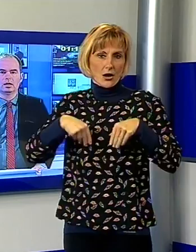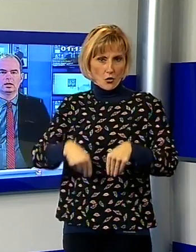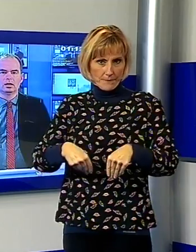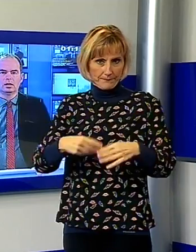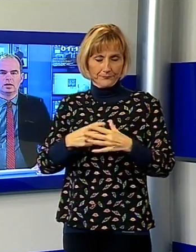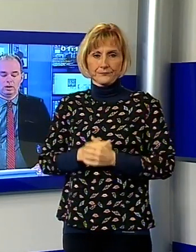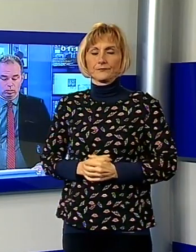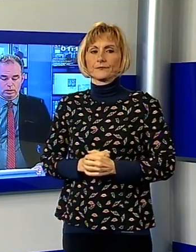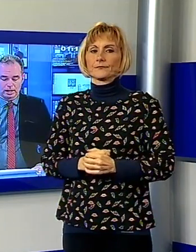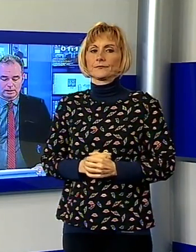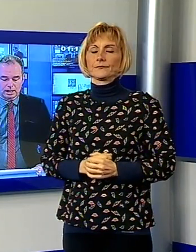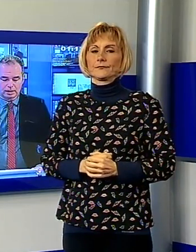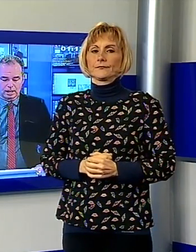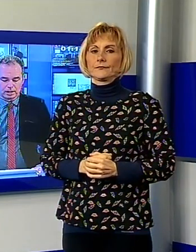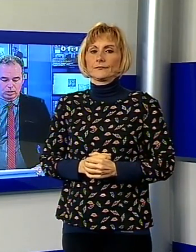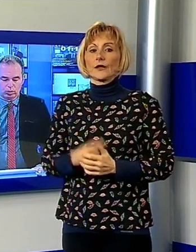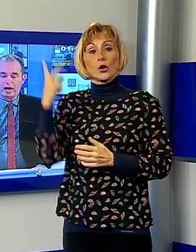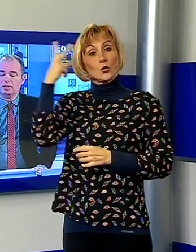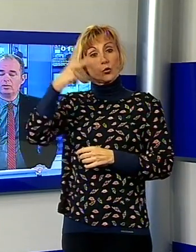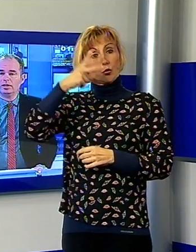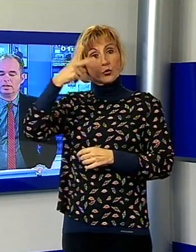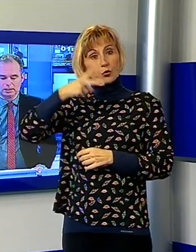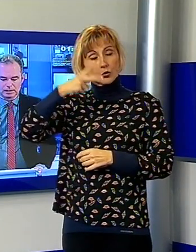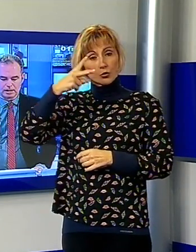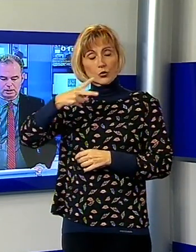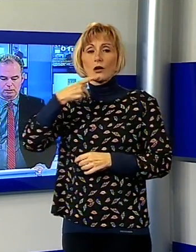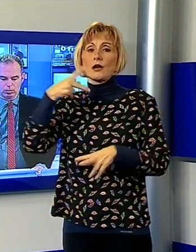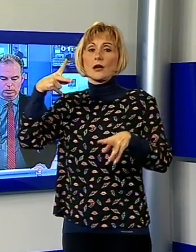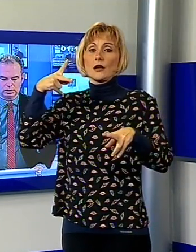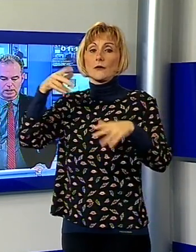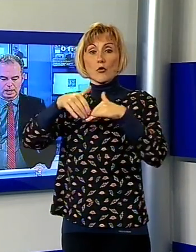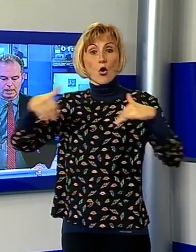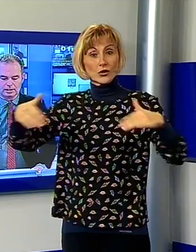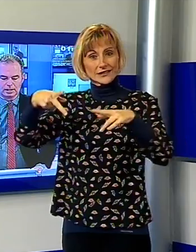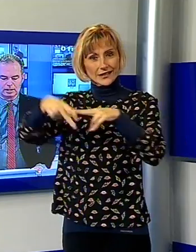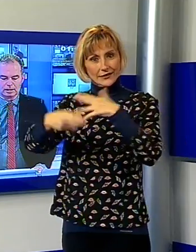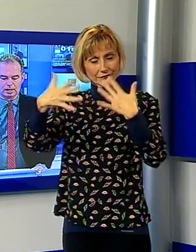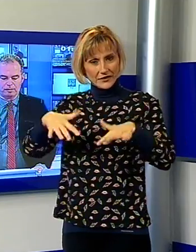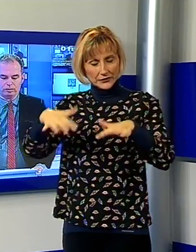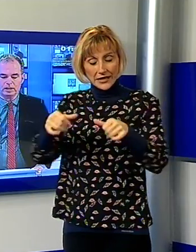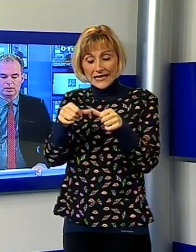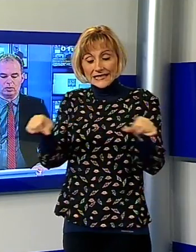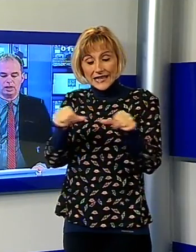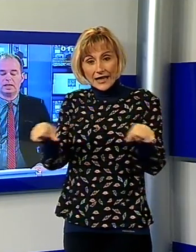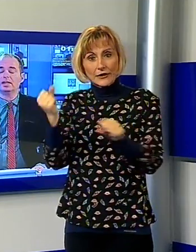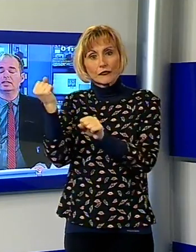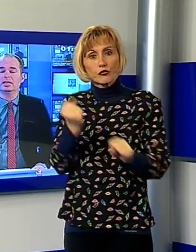A Lucca è stata inaugurata un'interessante mostra alla sede della Fondazione dell'Antica